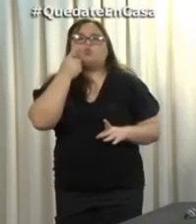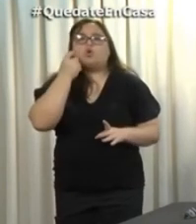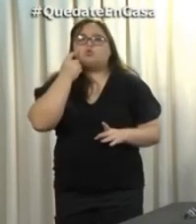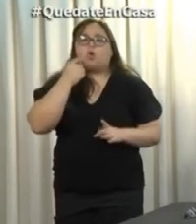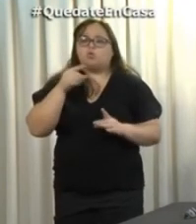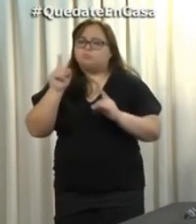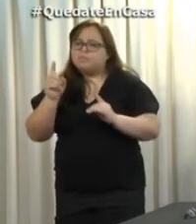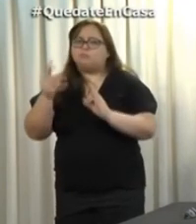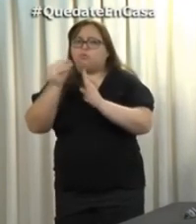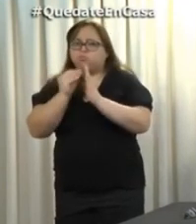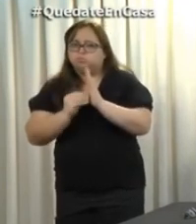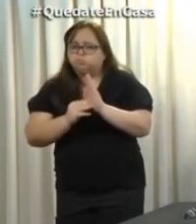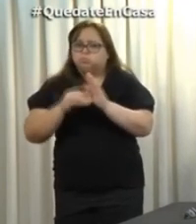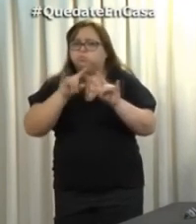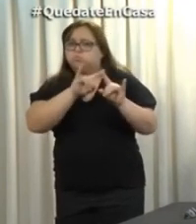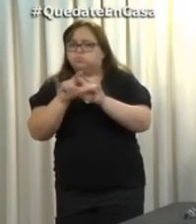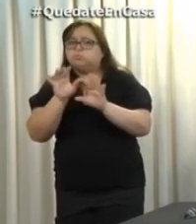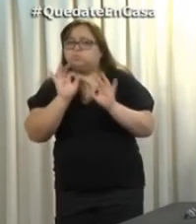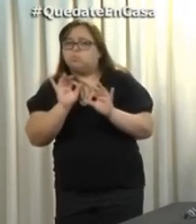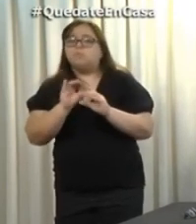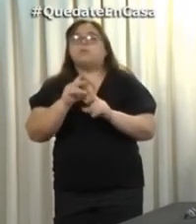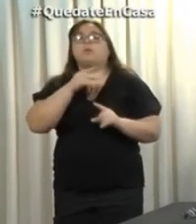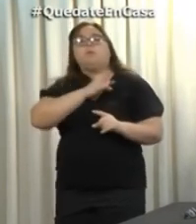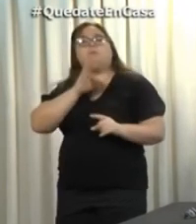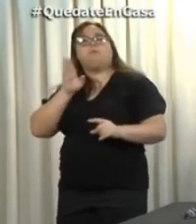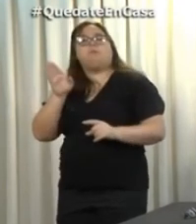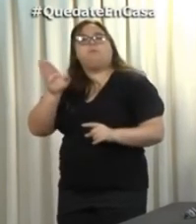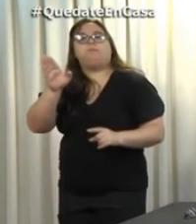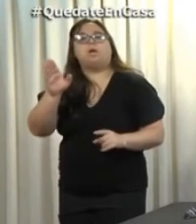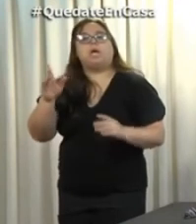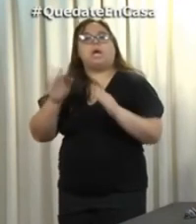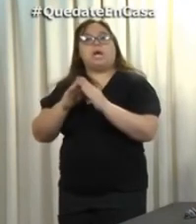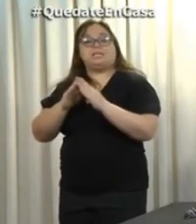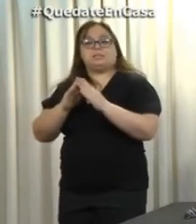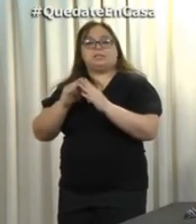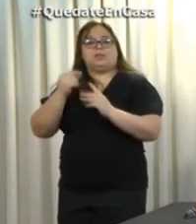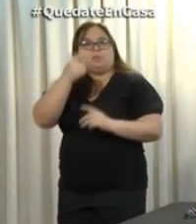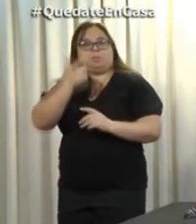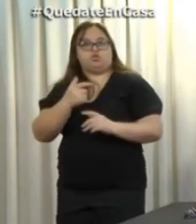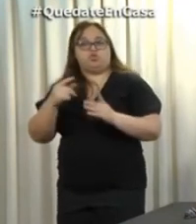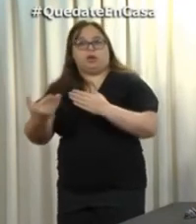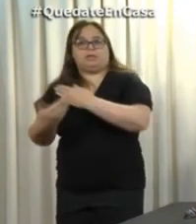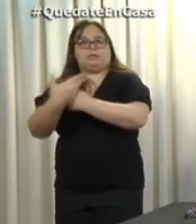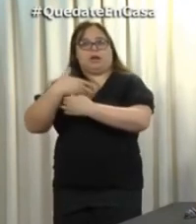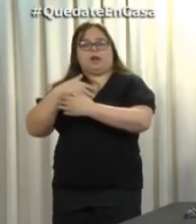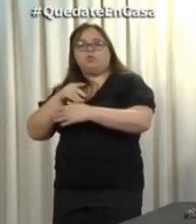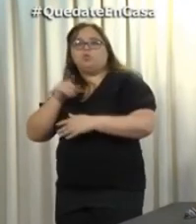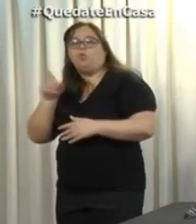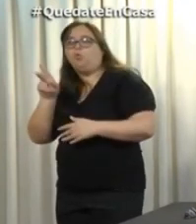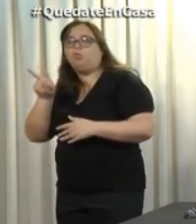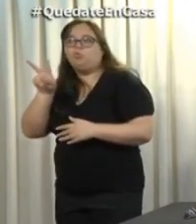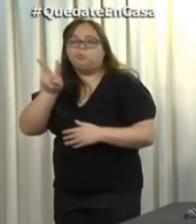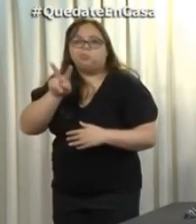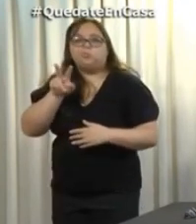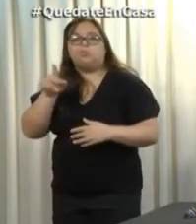a cada domicilio a partir del día de ayer, sobre todo a los que están regresando a casa. Estos controles se